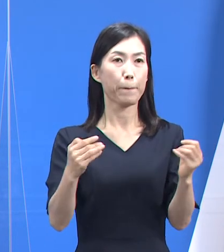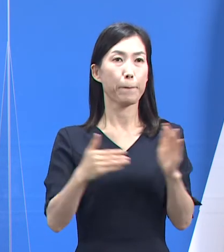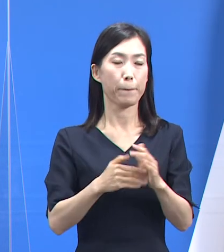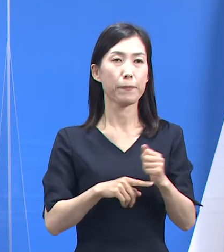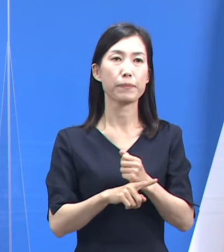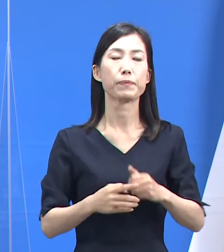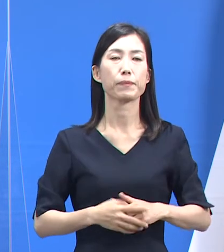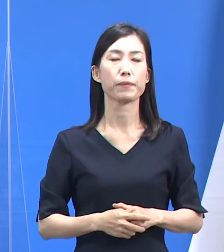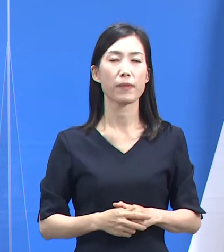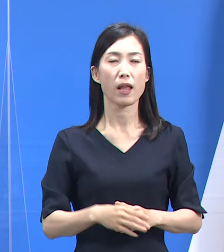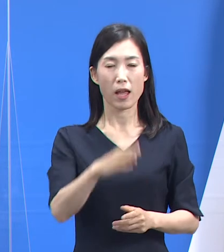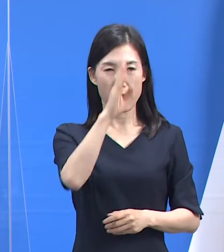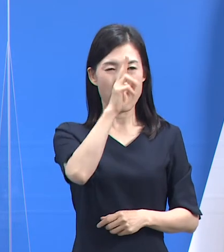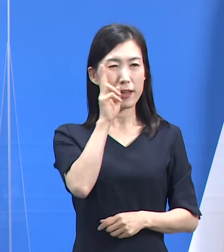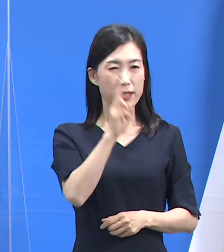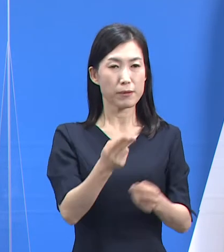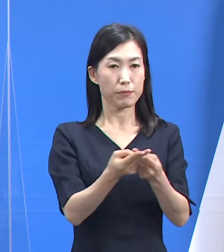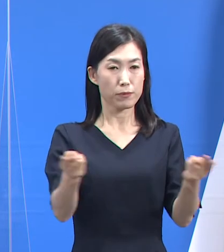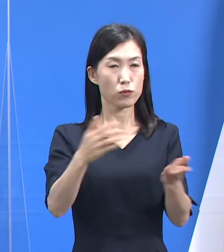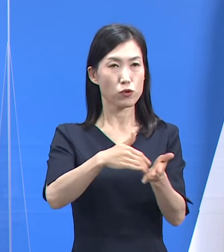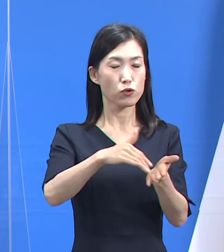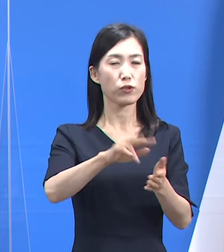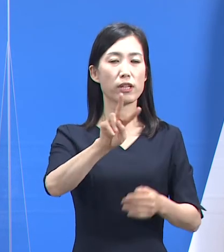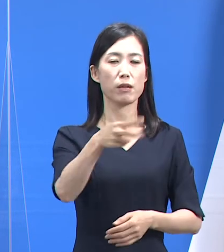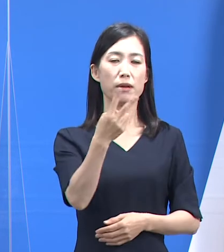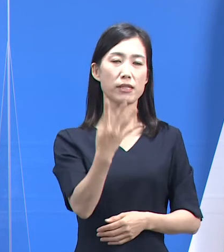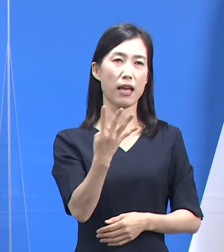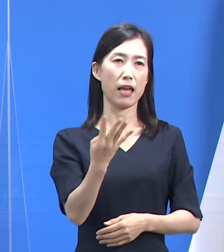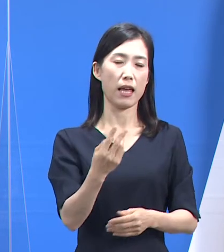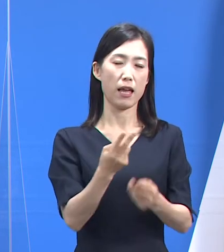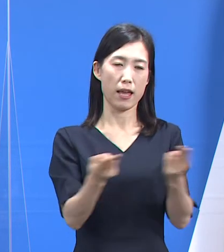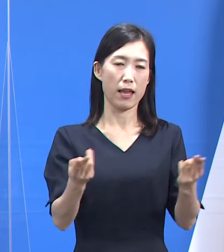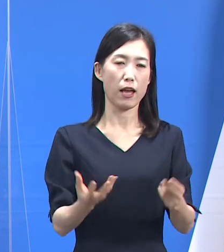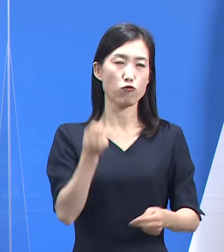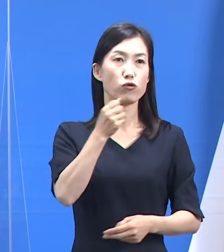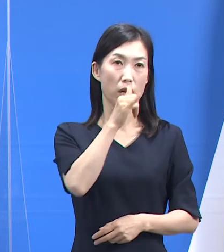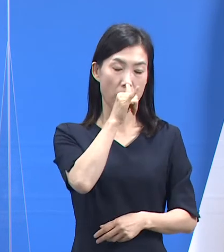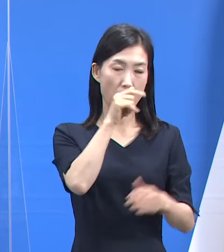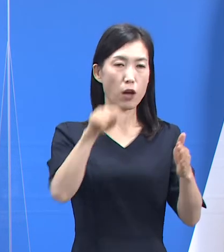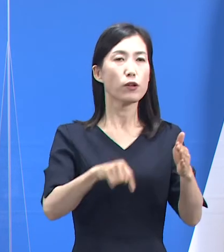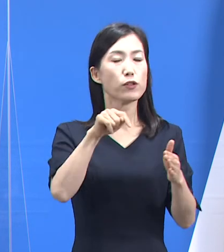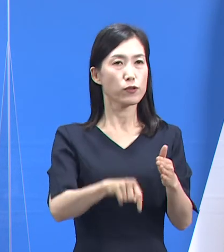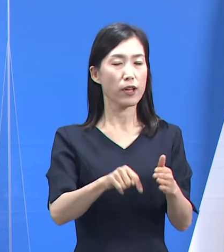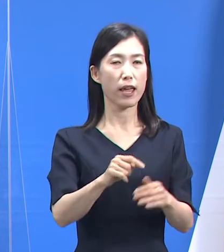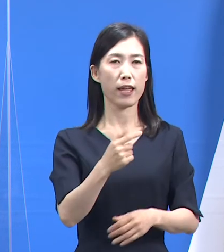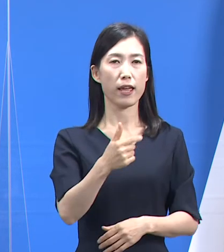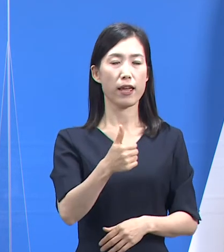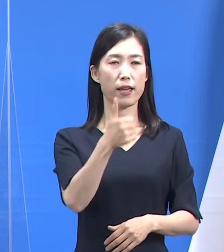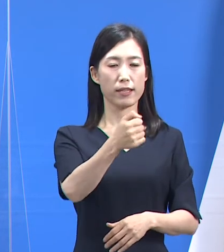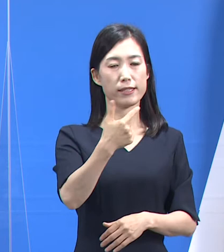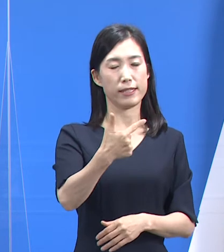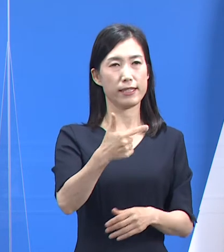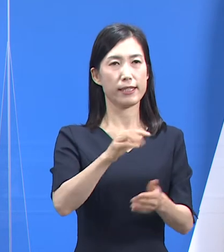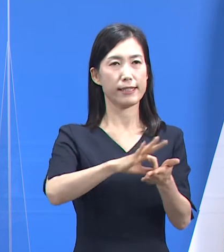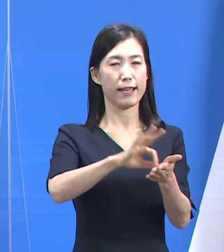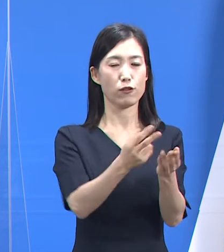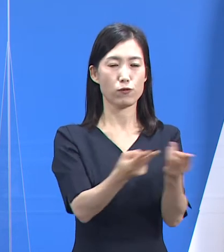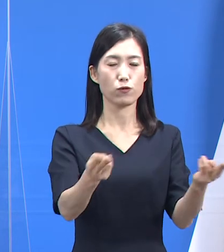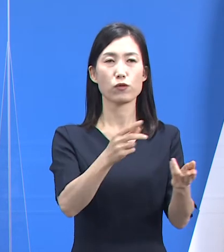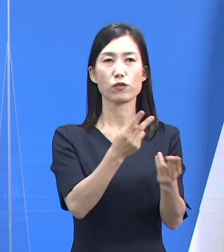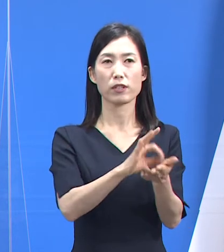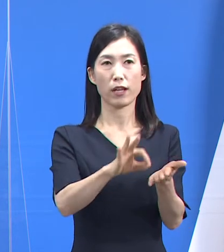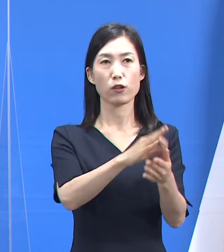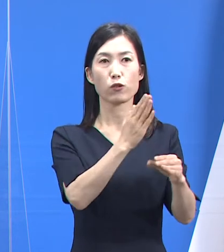중증환자 치료 병상은 총 204병상이 확보되어 있고 이 중 63개를 사용하고 있습니다.